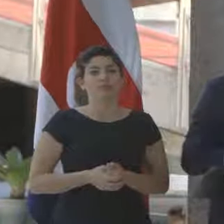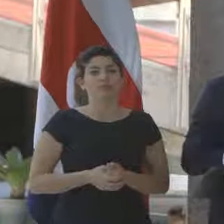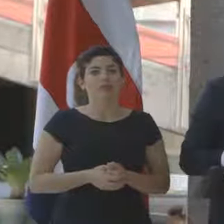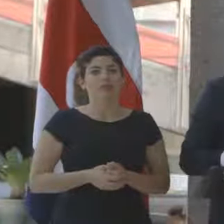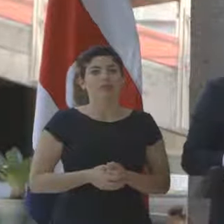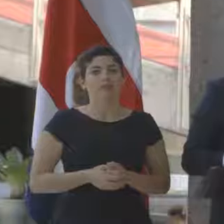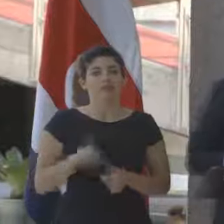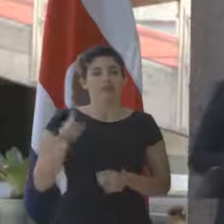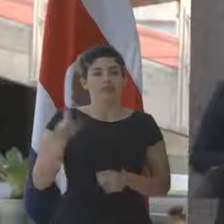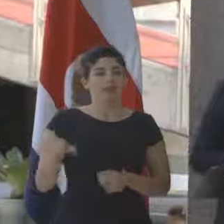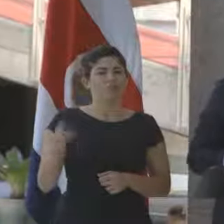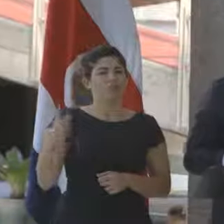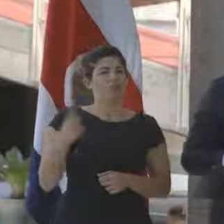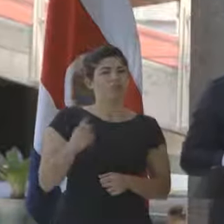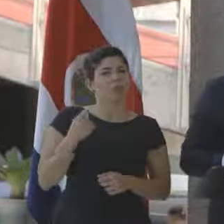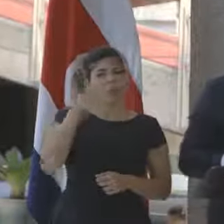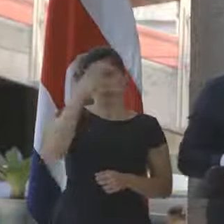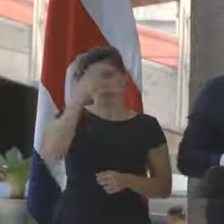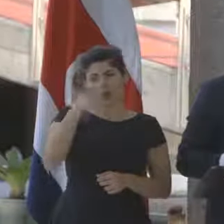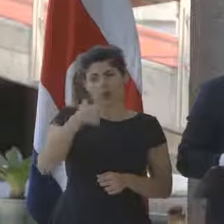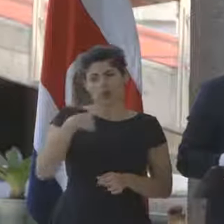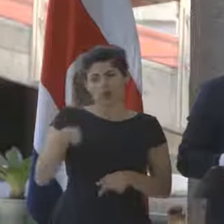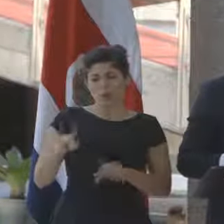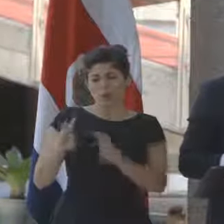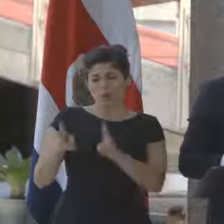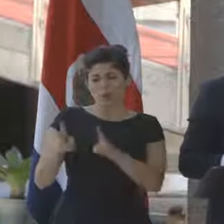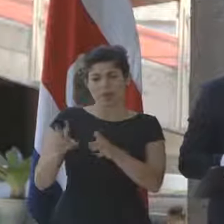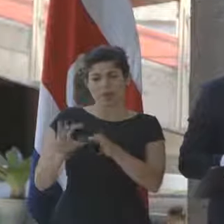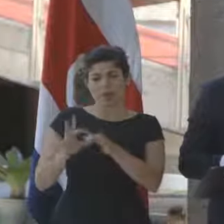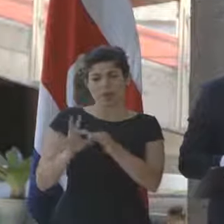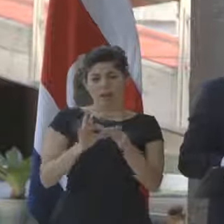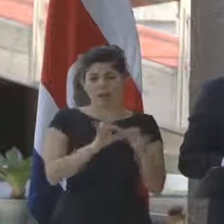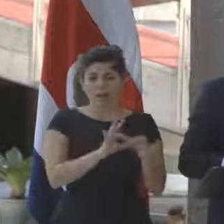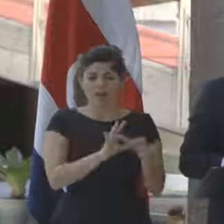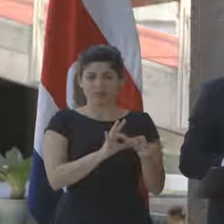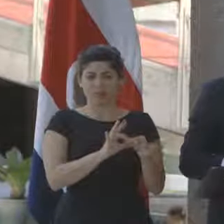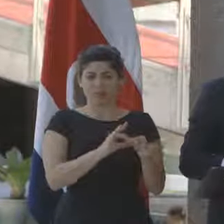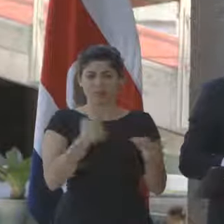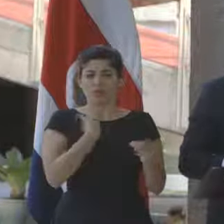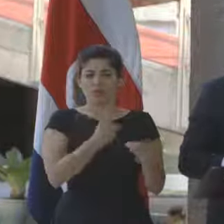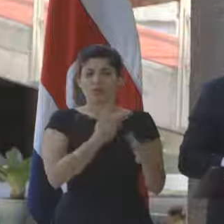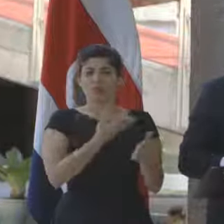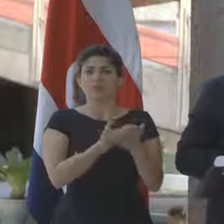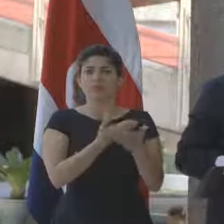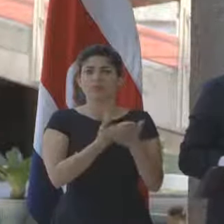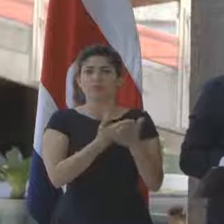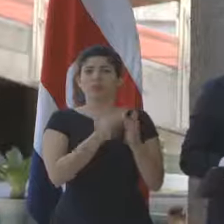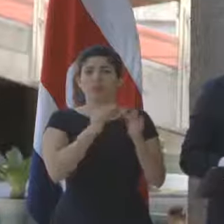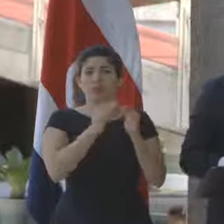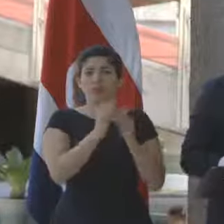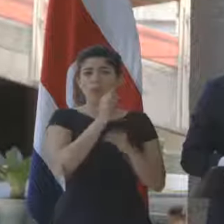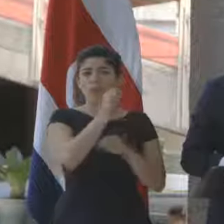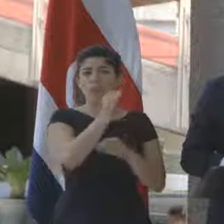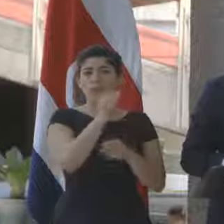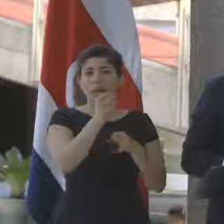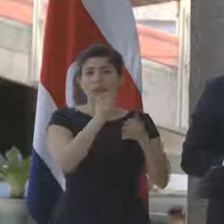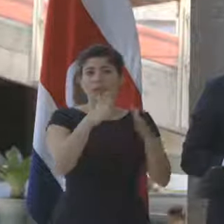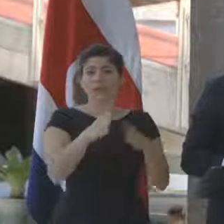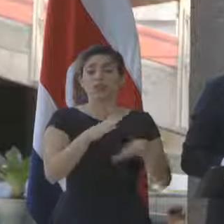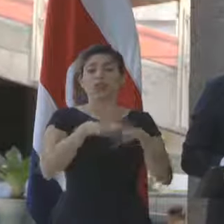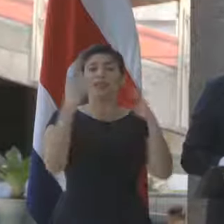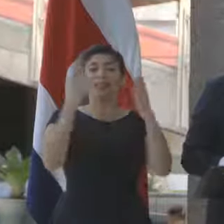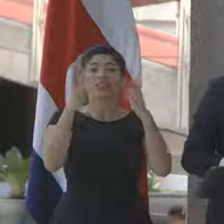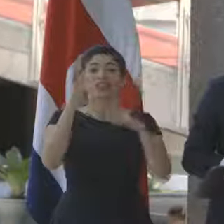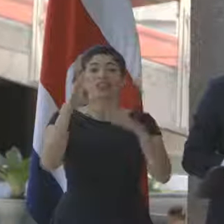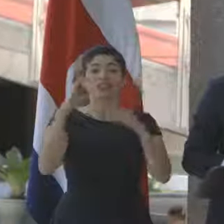Alguien preguntó que por qué yo asociaba este tema con lo que hemos planteado como horizonte de la administración, que es la celebración